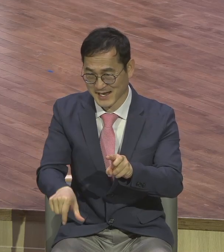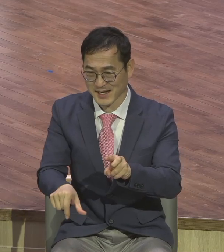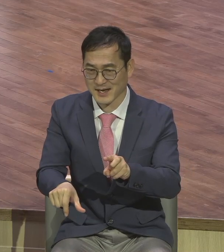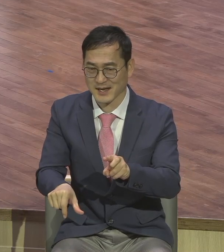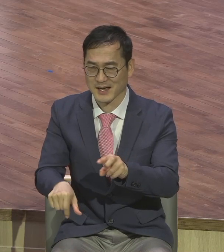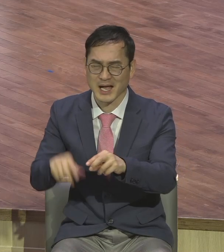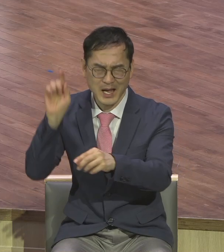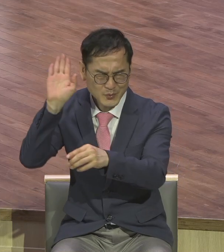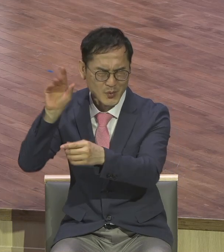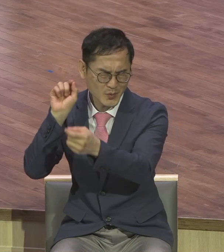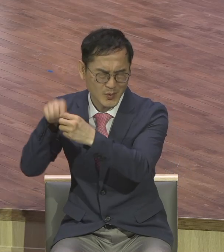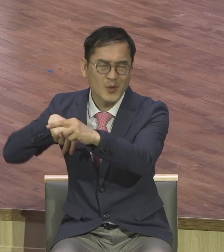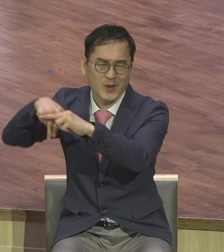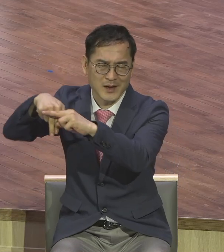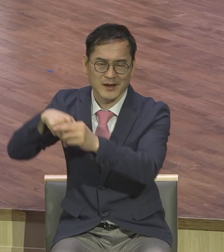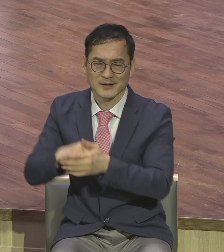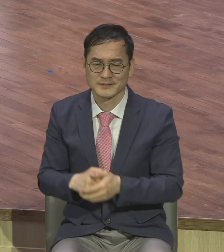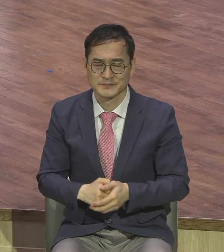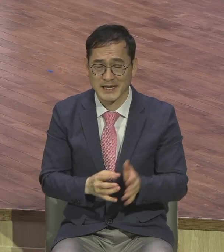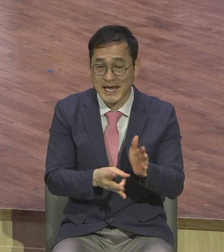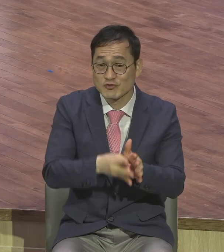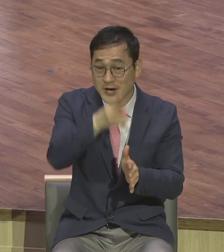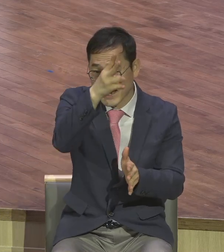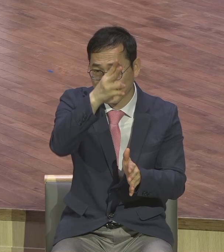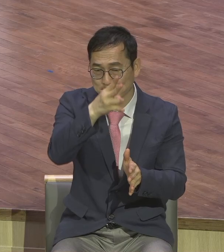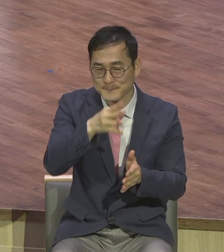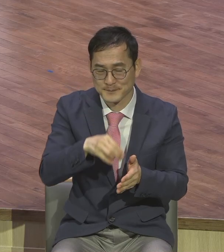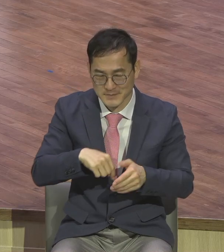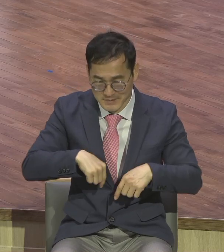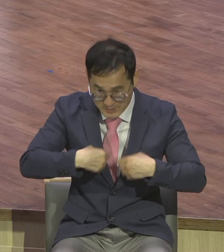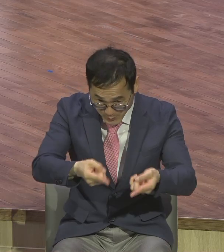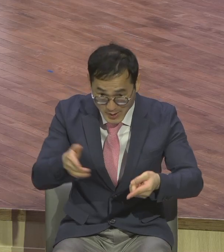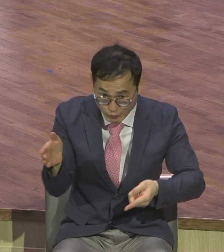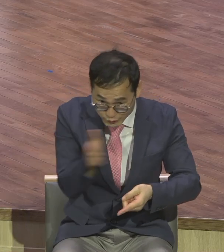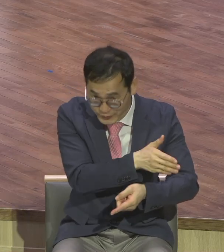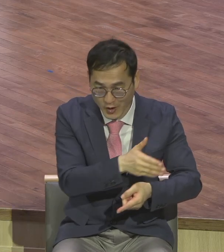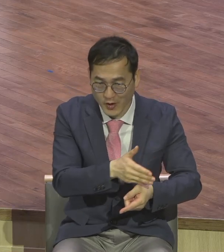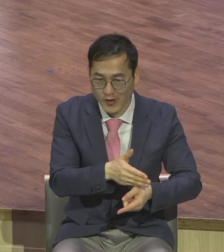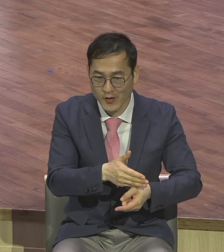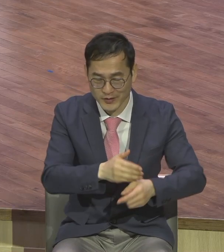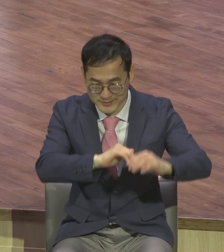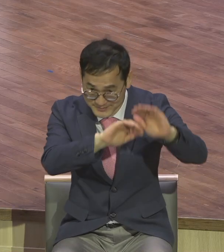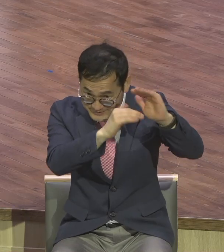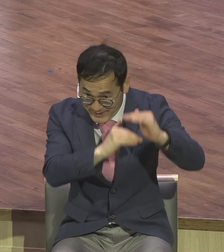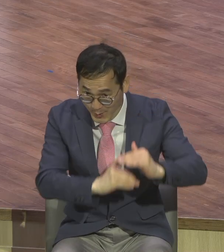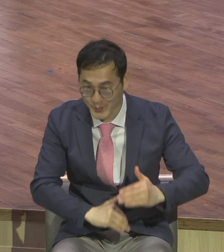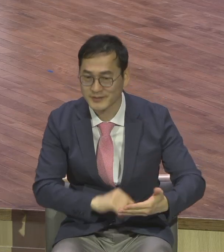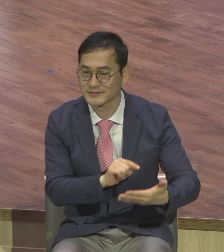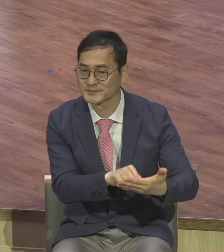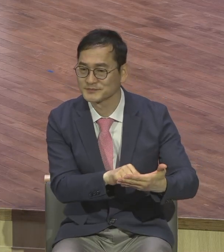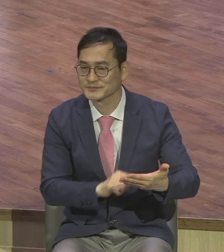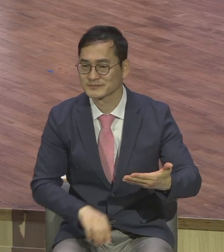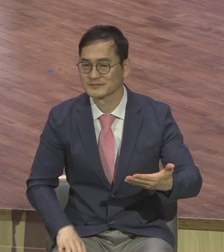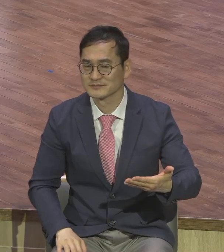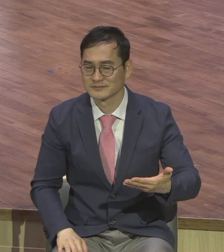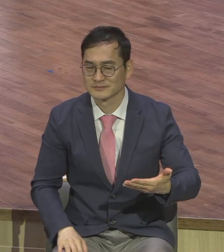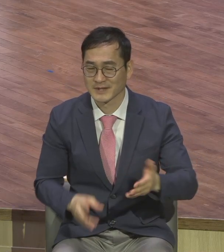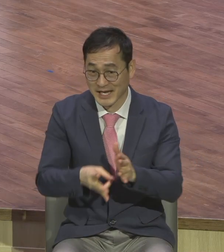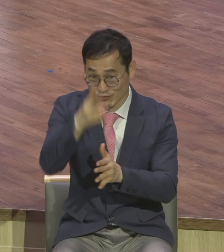입성하신 이후 사건을 기록하고 있는데 예루살렘에 입성하신 그 이후에 첫 번째 하신 일이